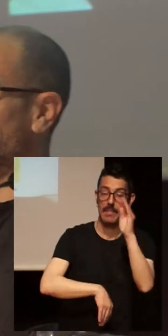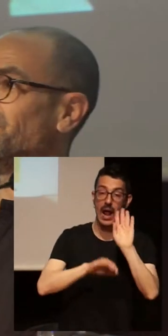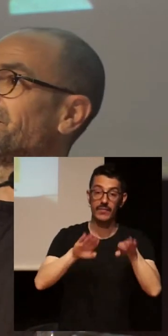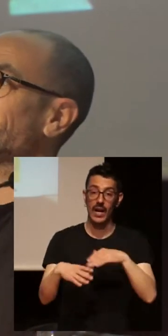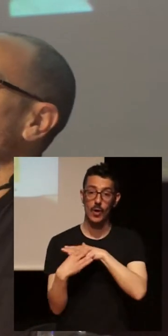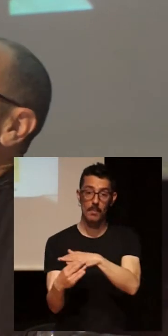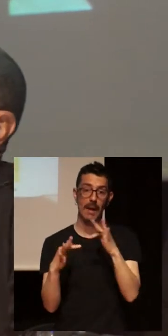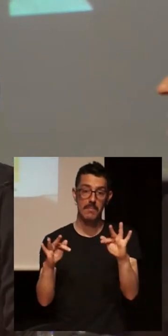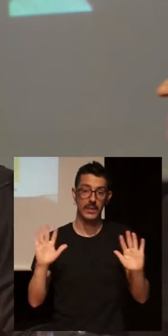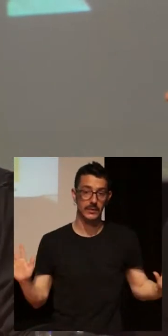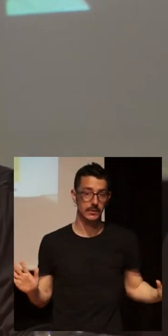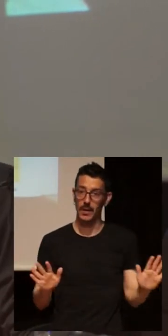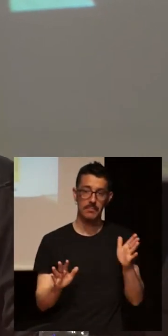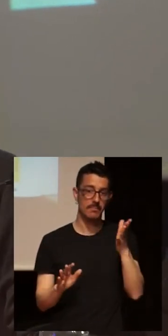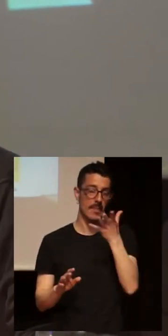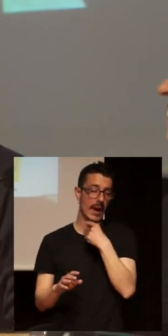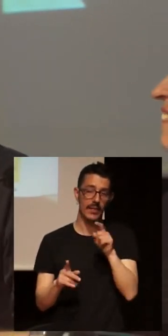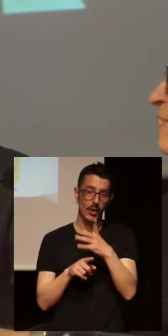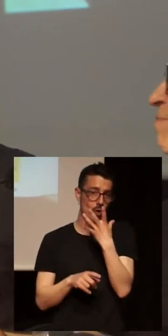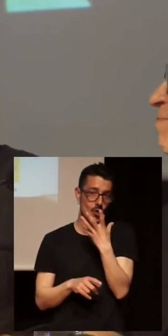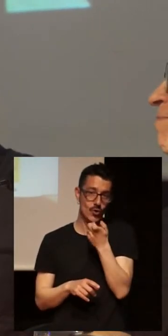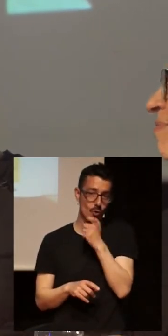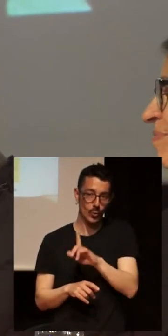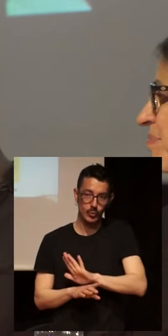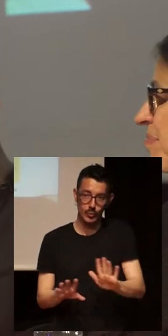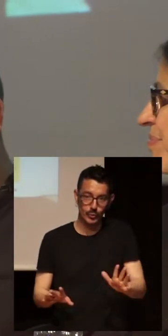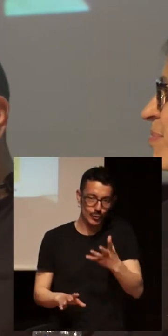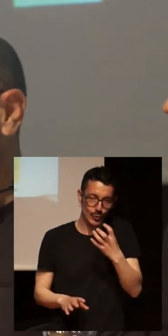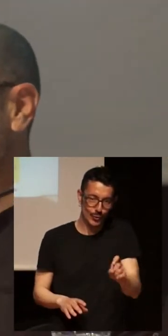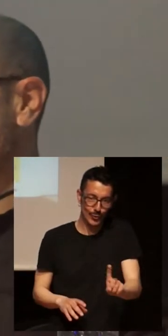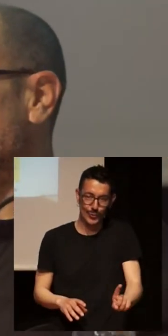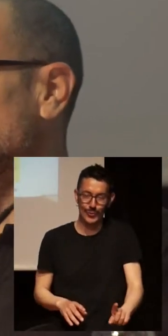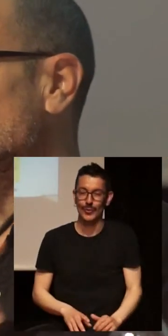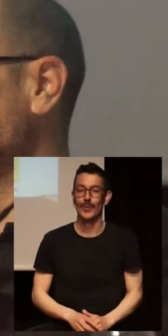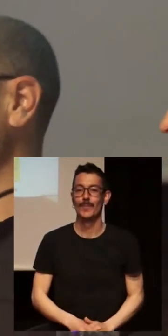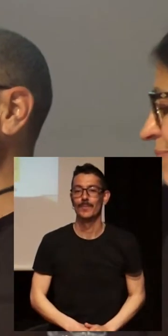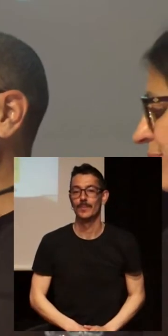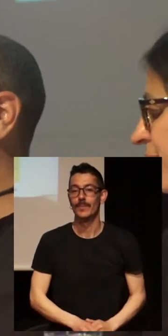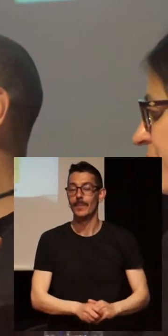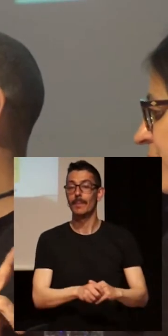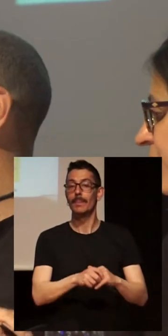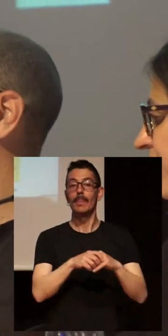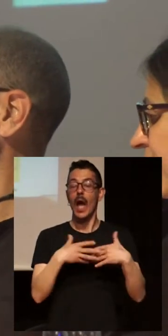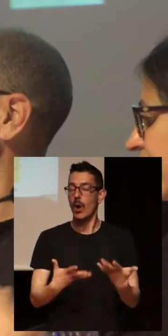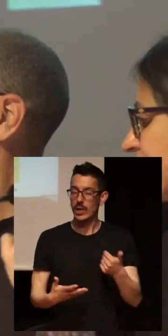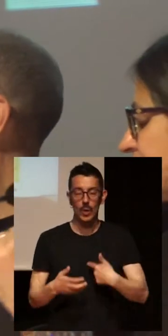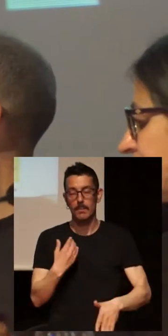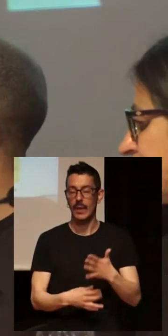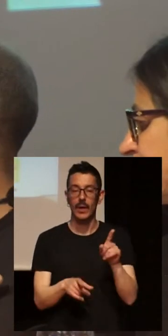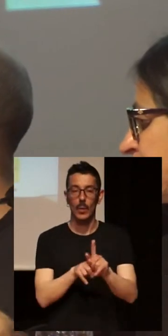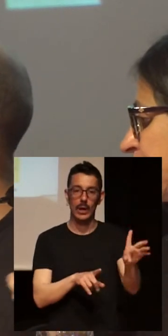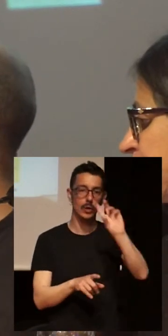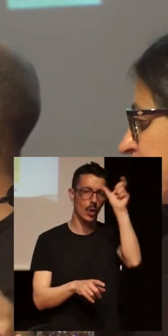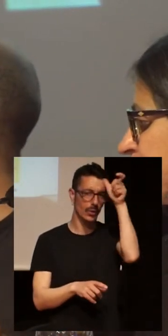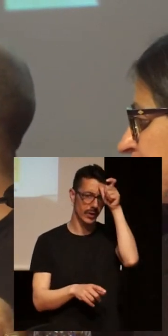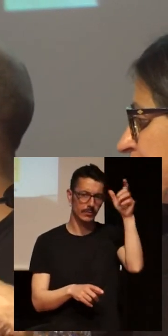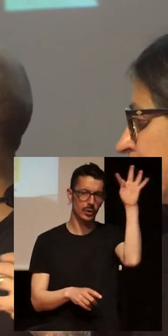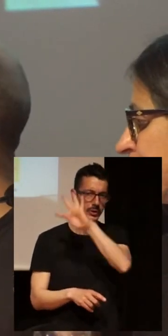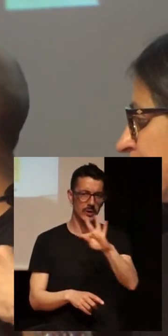ponencia. Y bueno, ahí está. Sí que me interesaba, y no partiré aquí de conceptos teóricos, porque hay gente muchísimo más